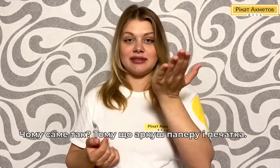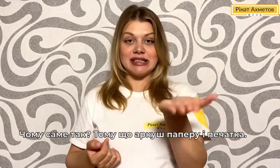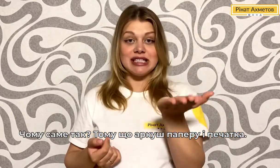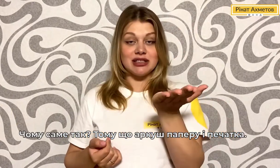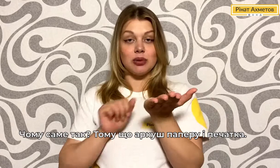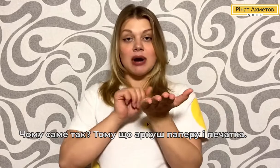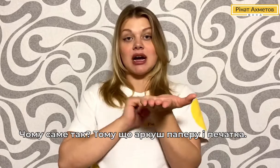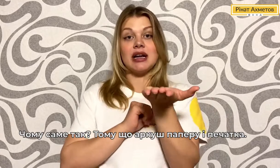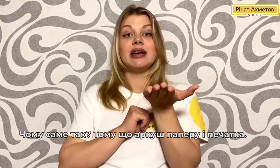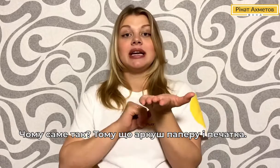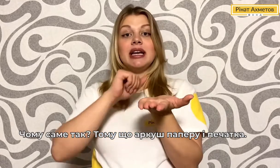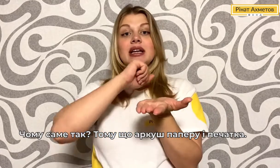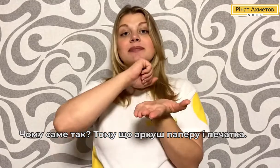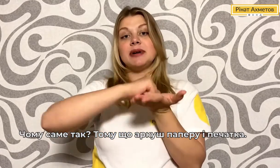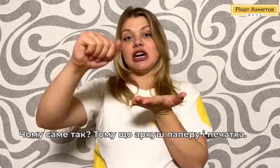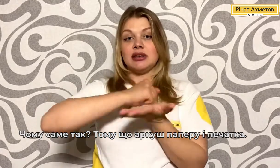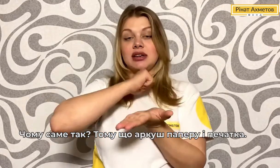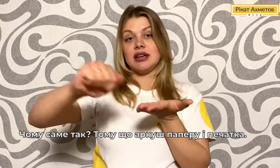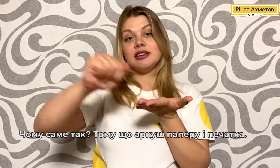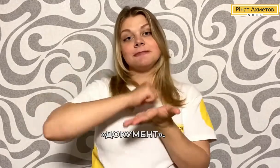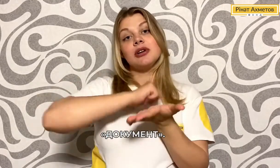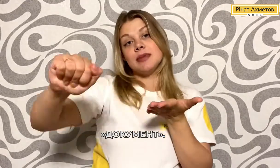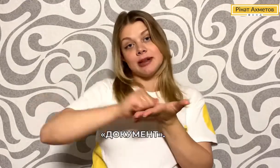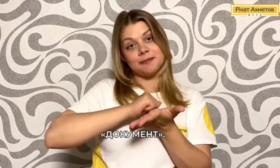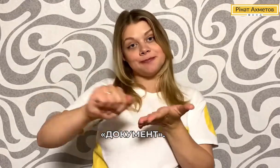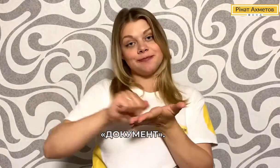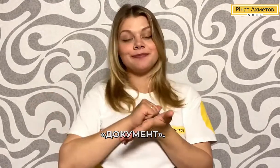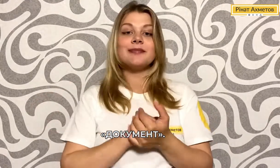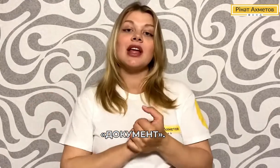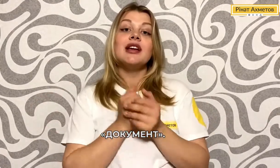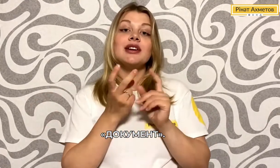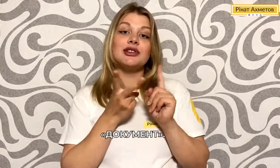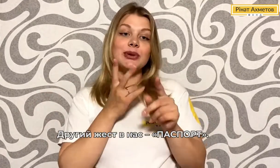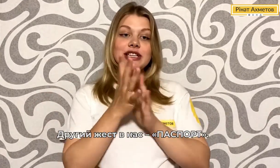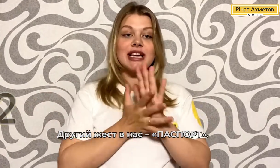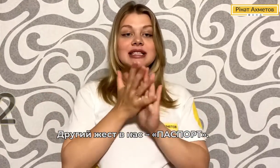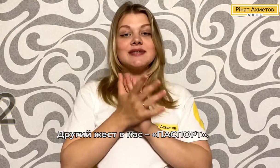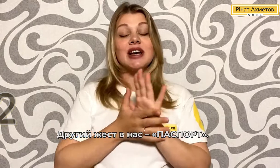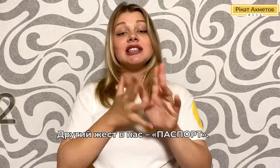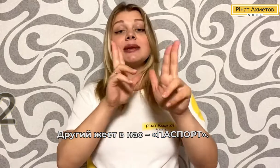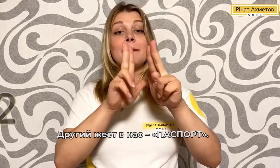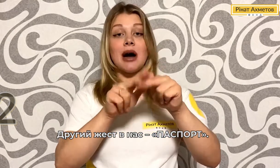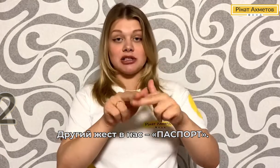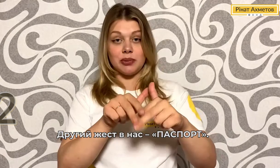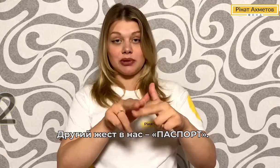лист бумаги і печатка. Так? Документ. Другий жест – паспорт.